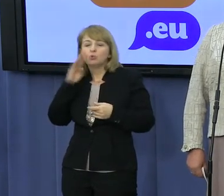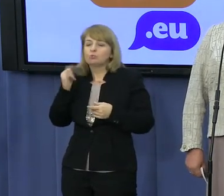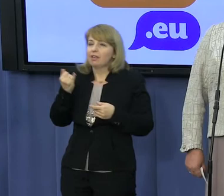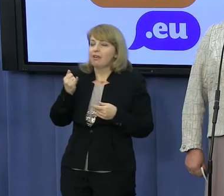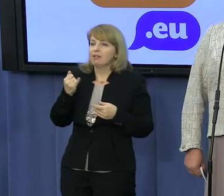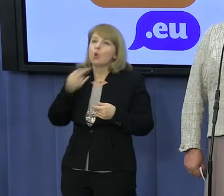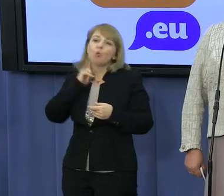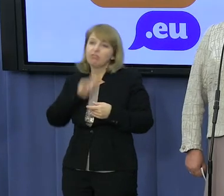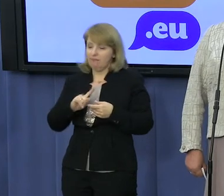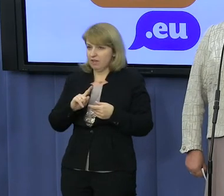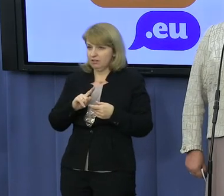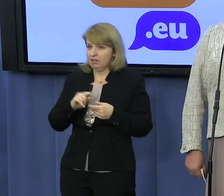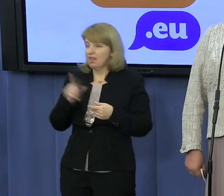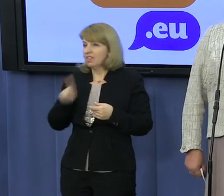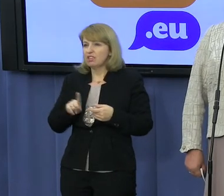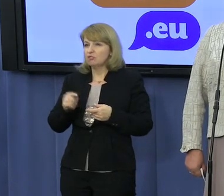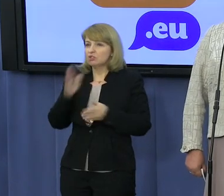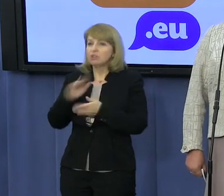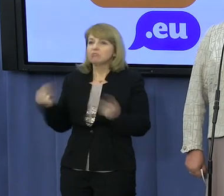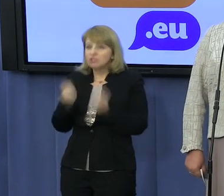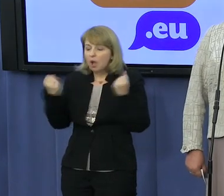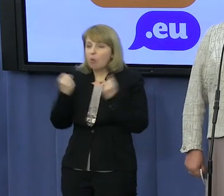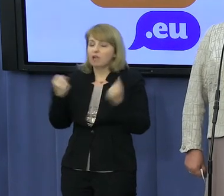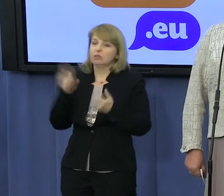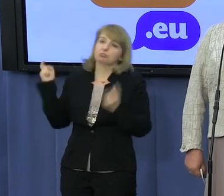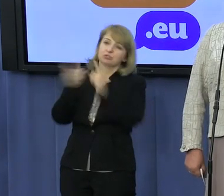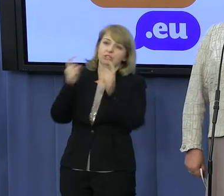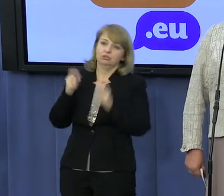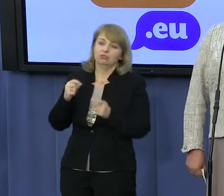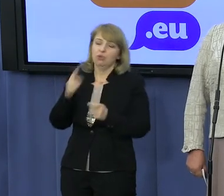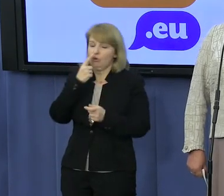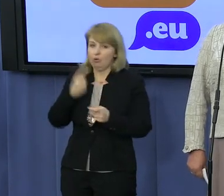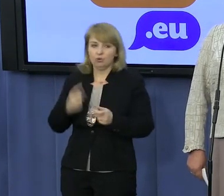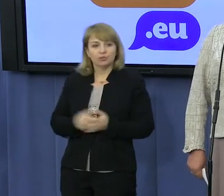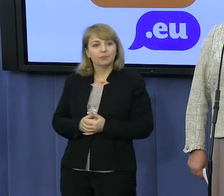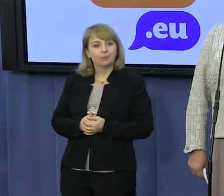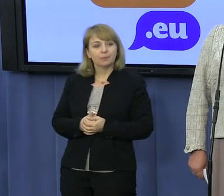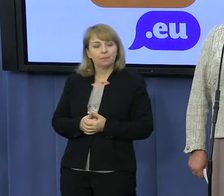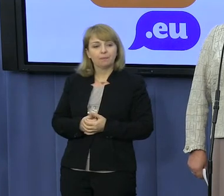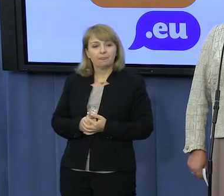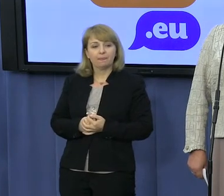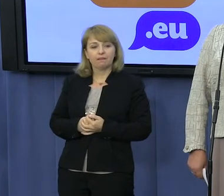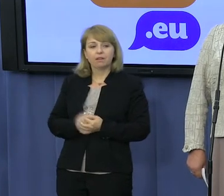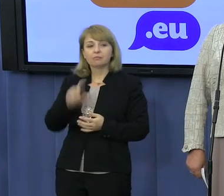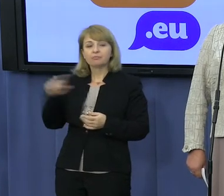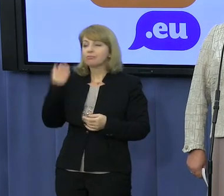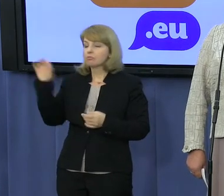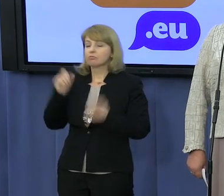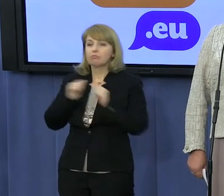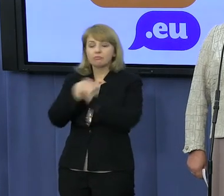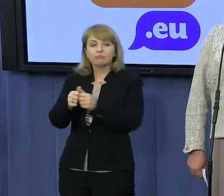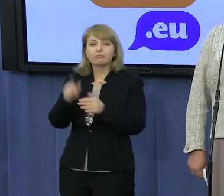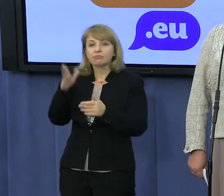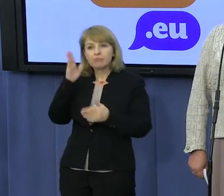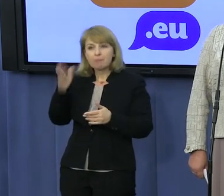wojenny, czyli prawdziwe działania przeciwko Rosji. To nie są. Czy Pana zdaniem to w jakiś sposób wpłynie na działania